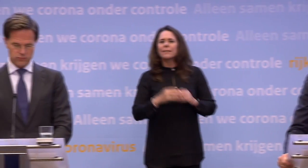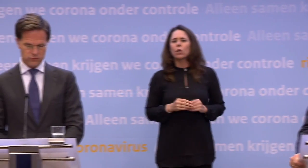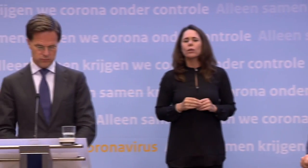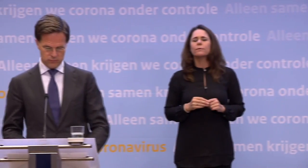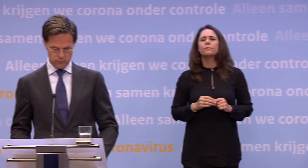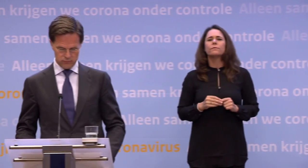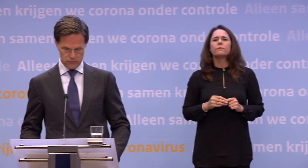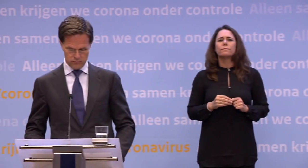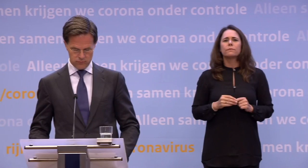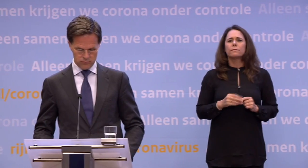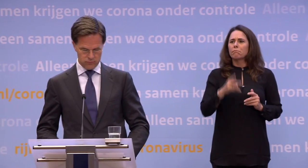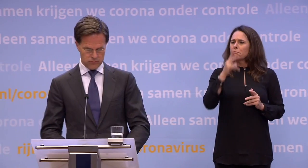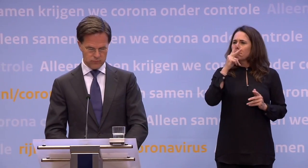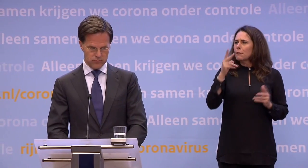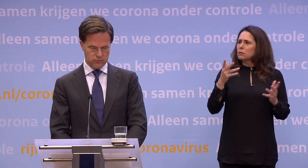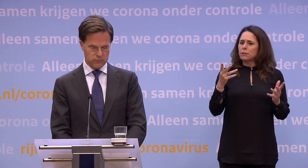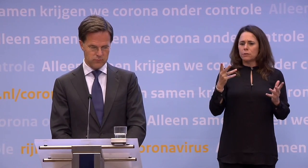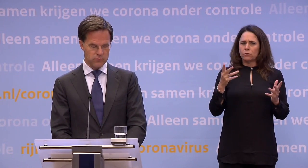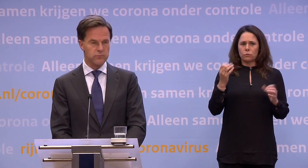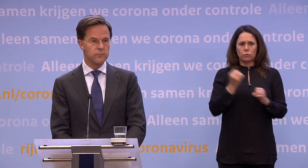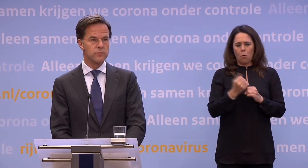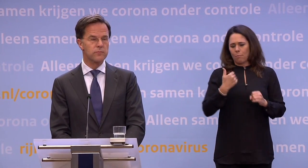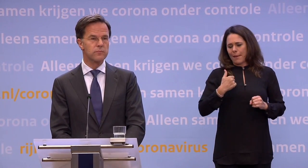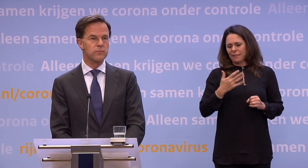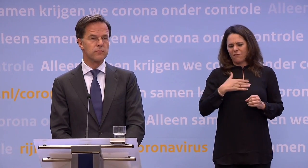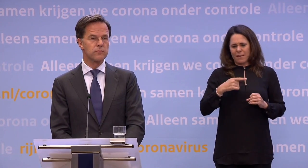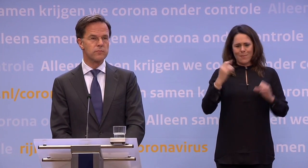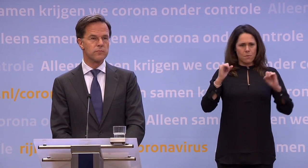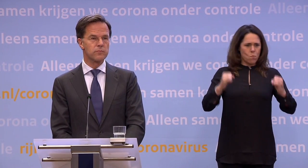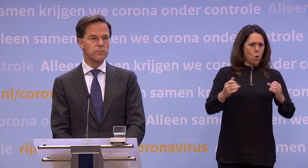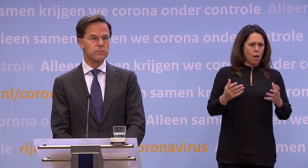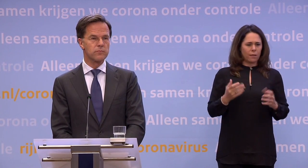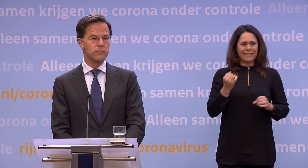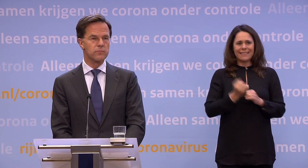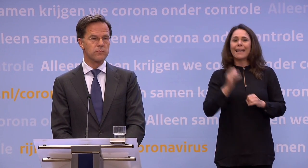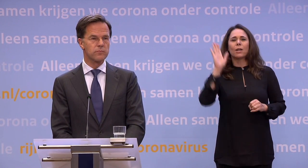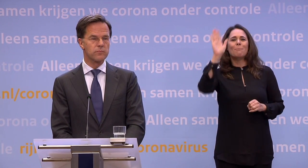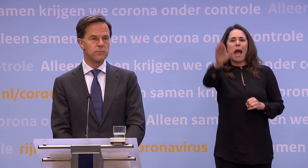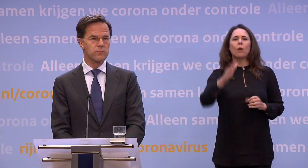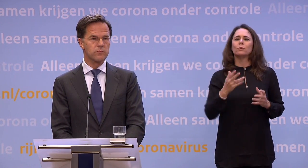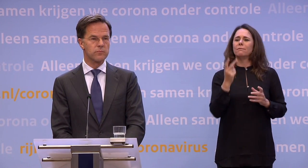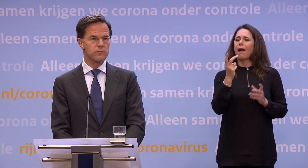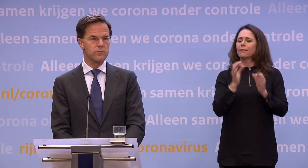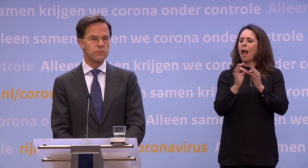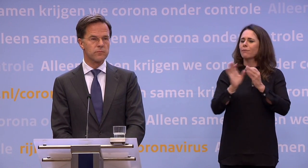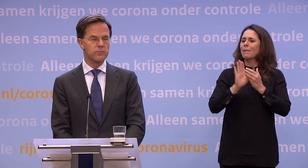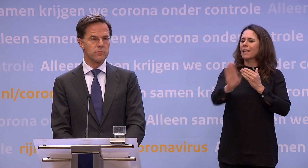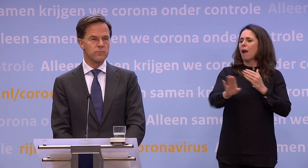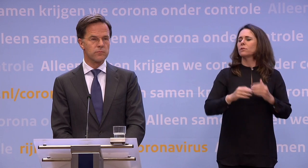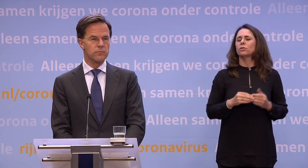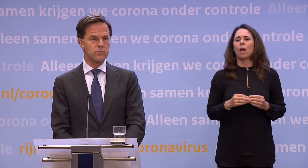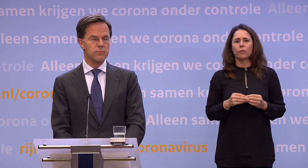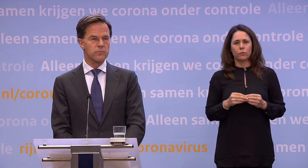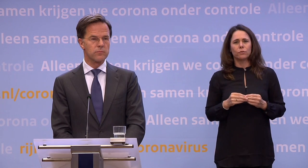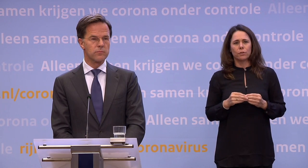Als je ziet dat toch dat draagvlek afneemt, mensen vinden het steeds moeilijker... ...om vooral buiten, bedoel ik dan, die anderhalve meter afstand te houden. En we hebben